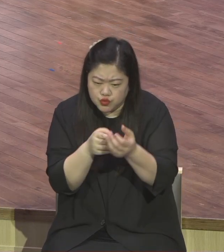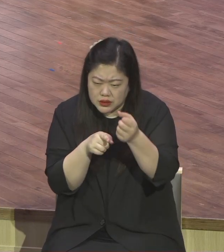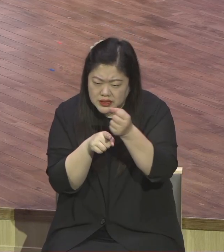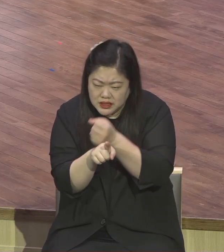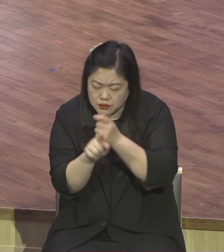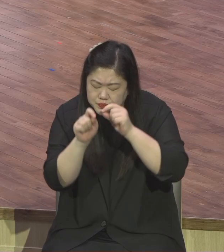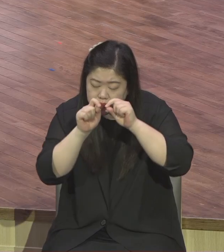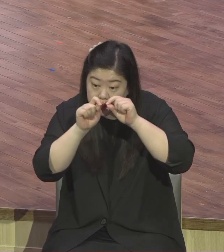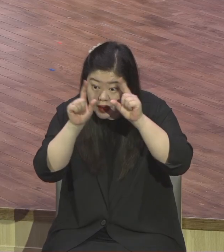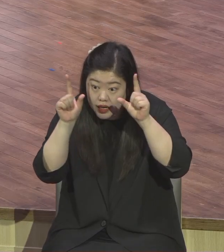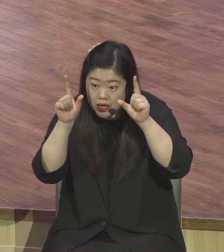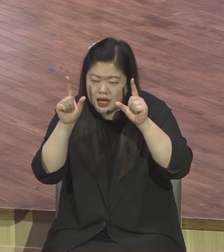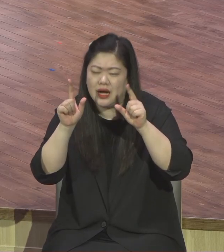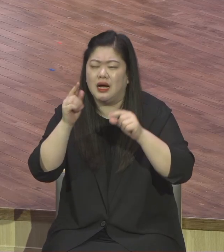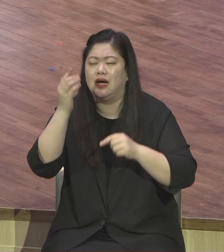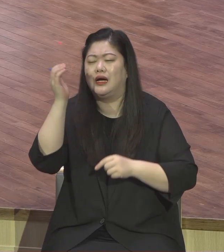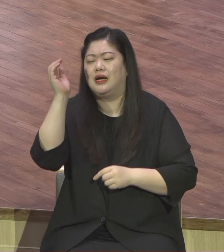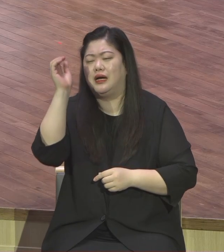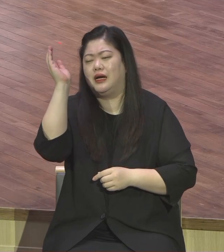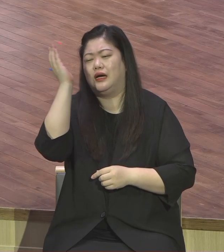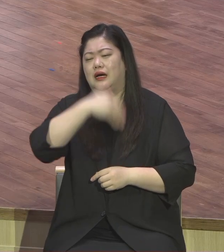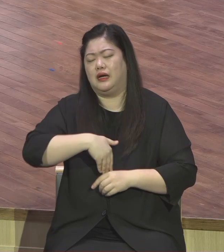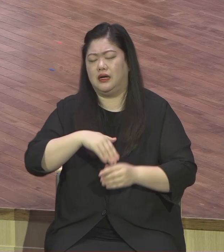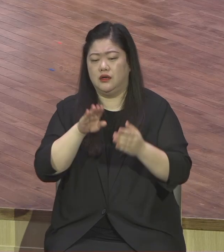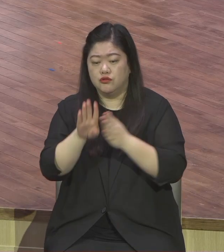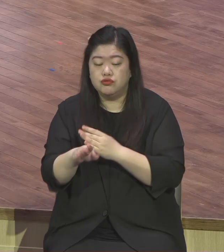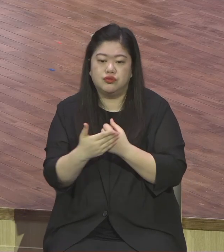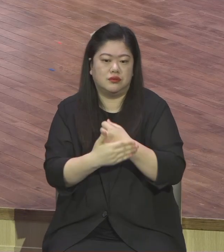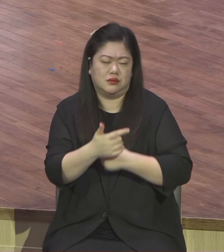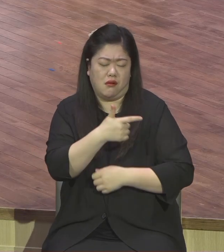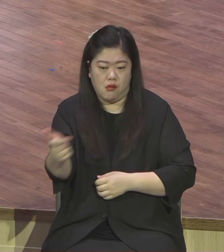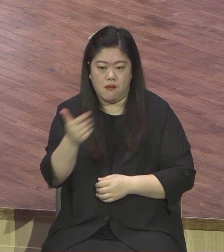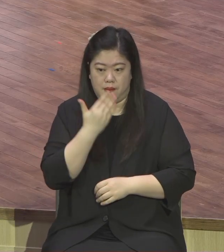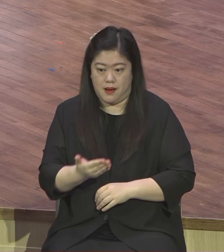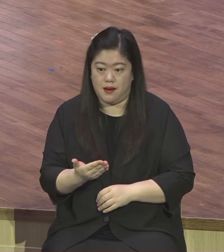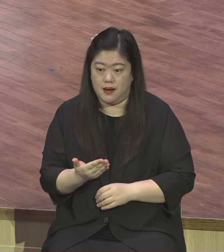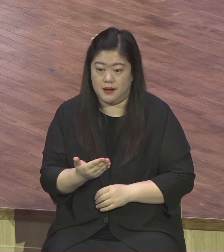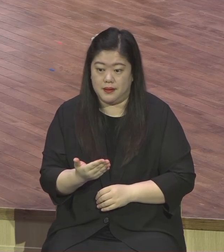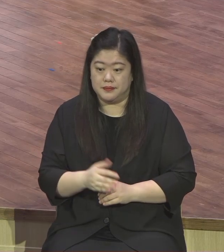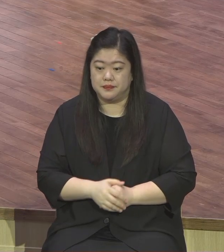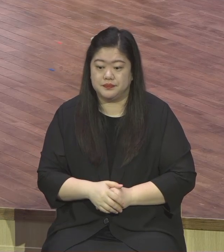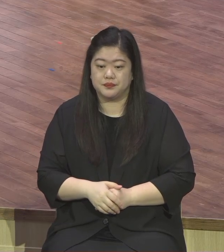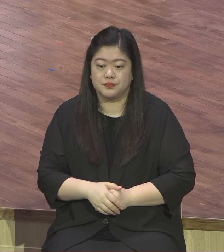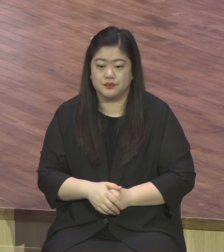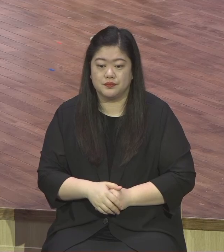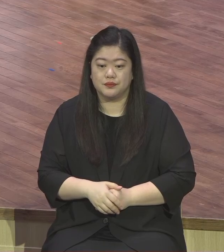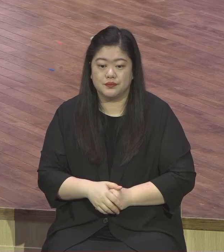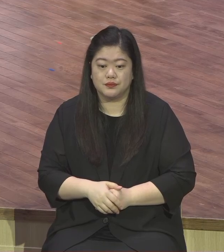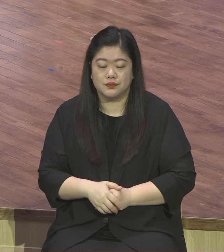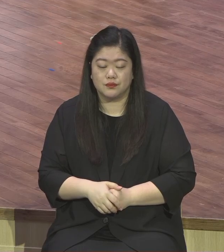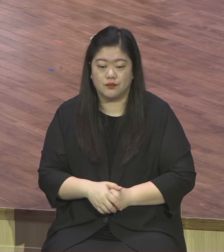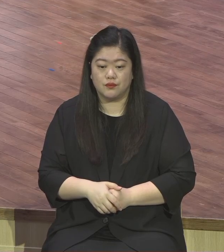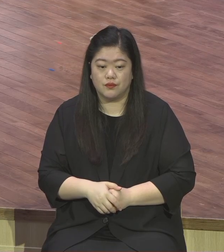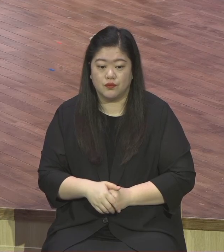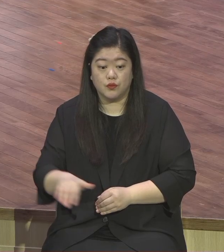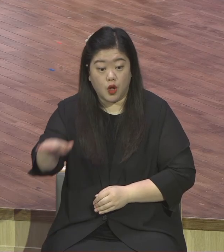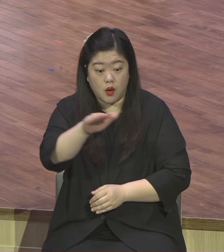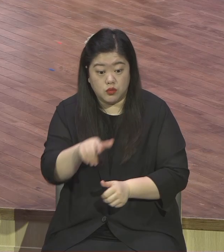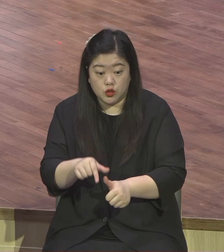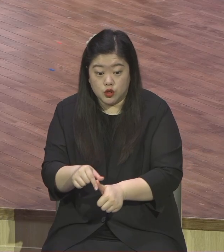된다라는 메시지예요. 구원의 기뻄을 처음 했다고 하면 이제는